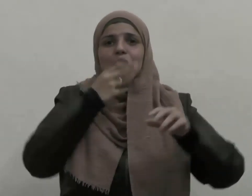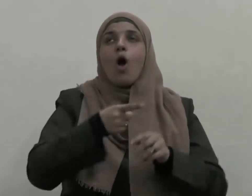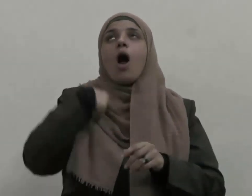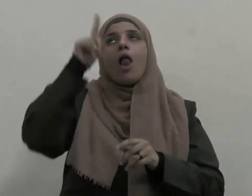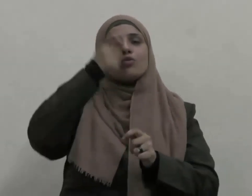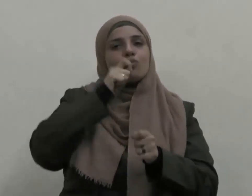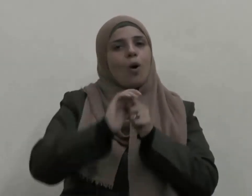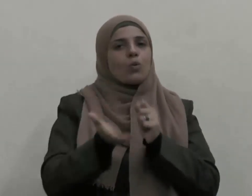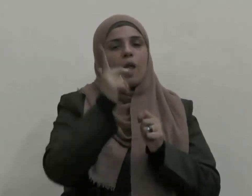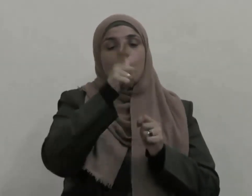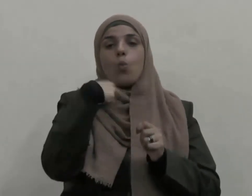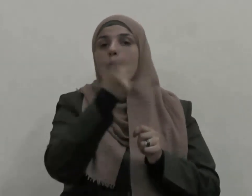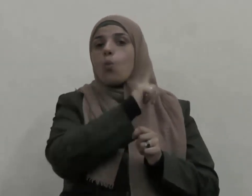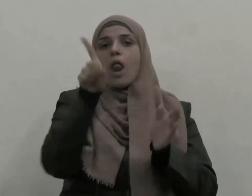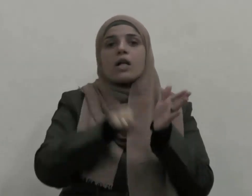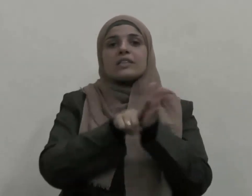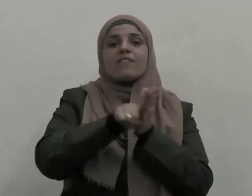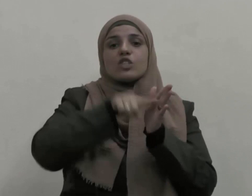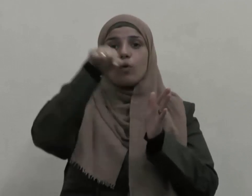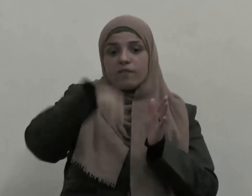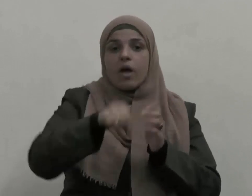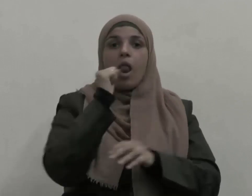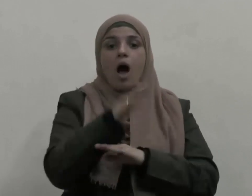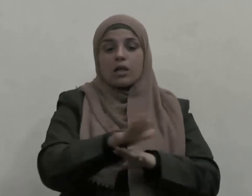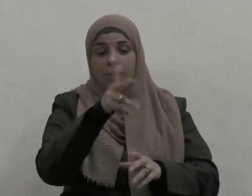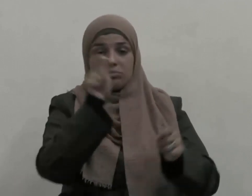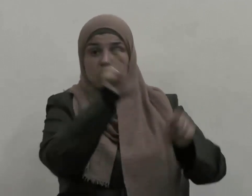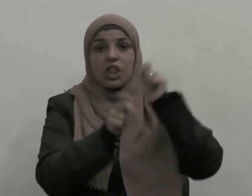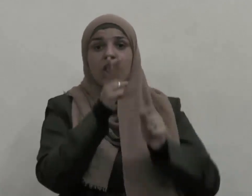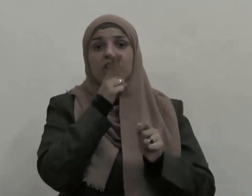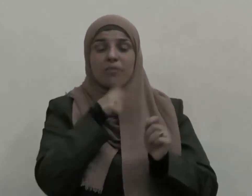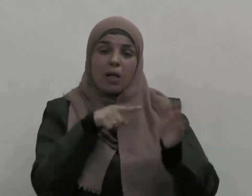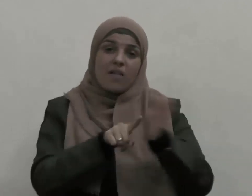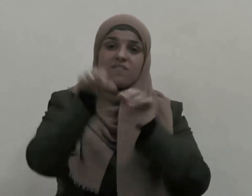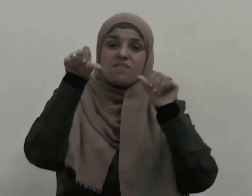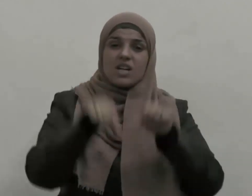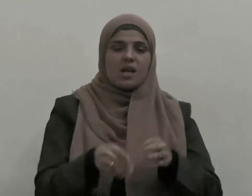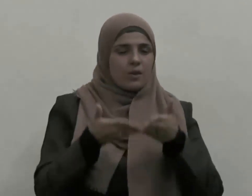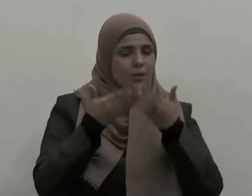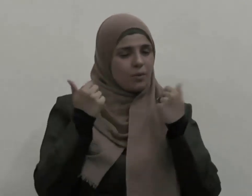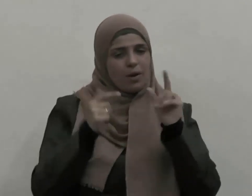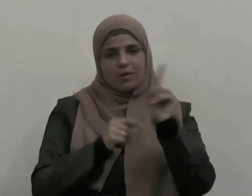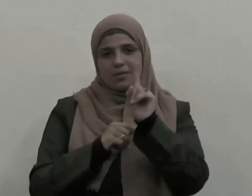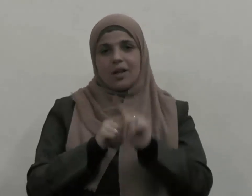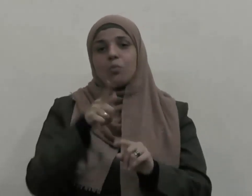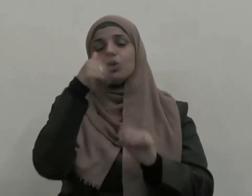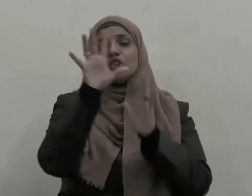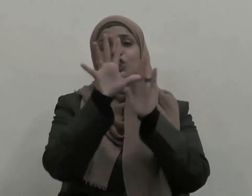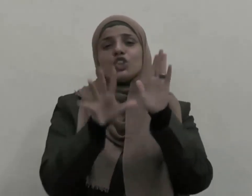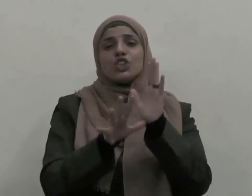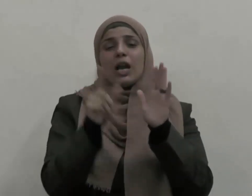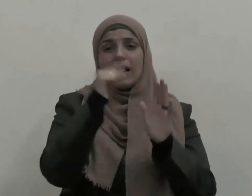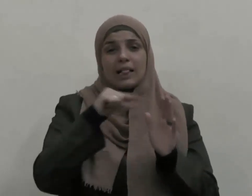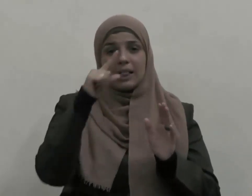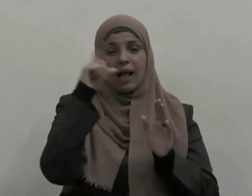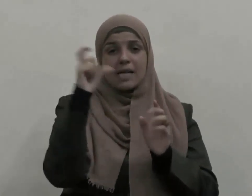الأرض بعد إصلاحها ولقد جاءت الشريعة الإسلامية لتعلي من شأن هذا